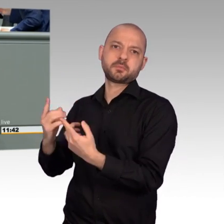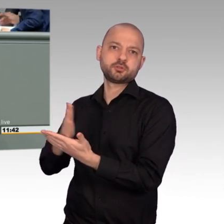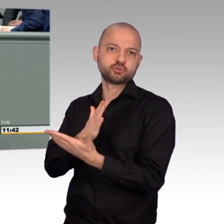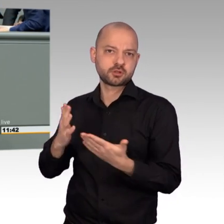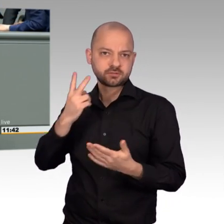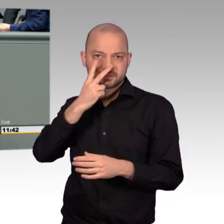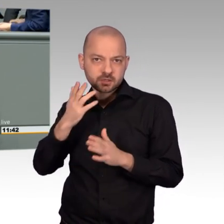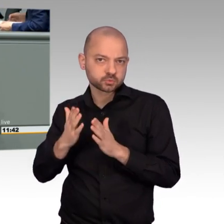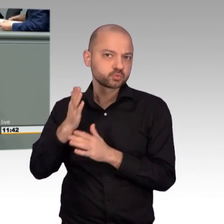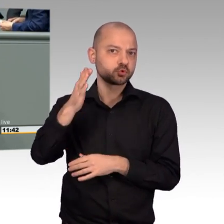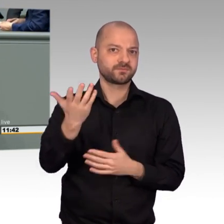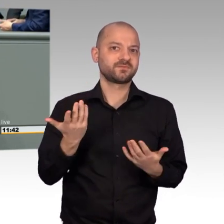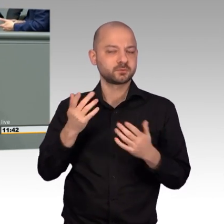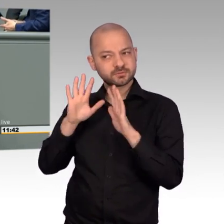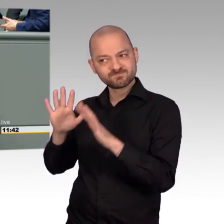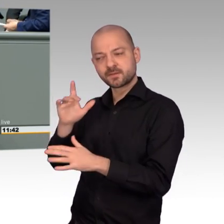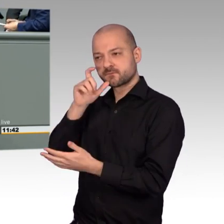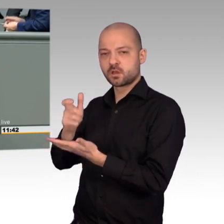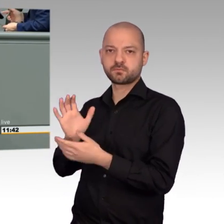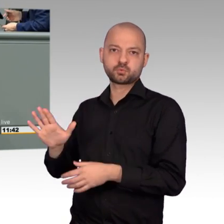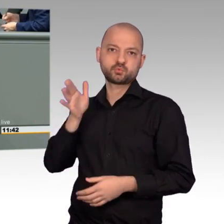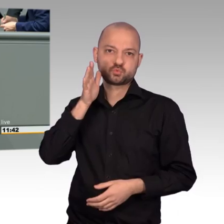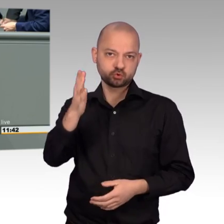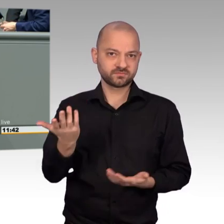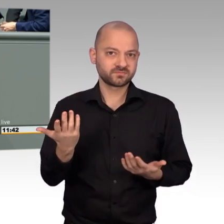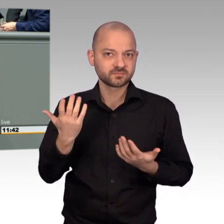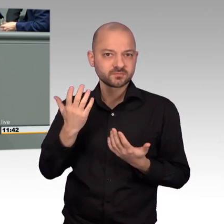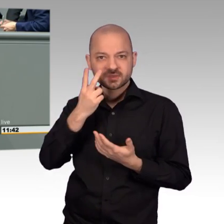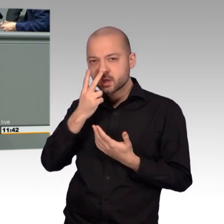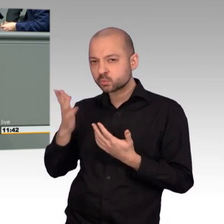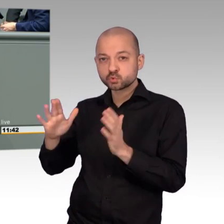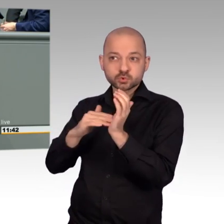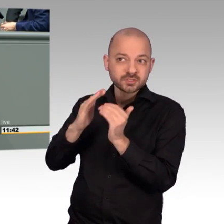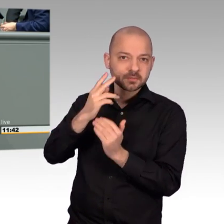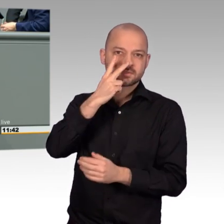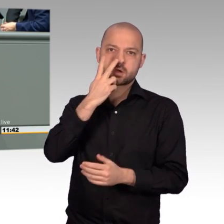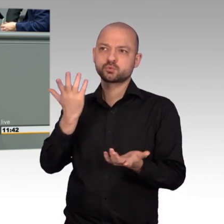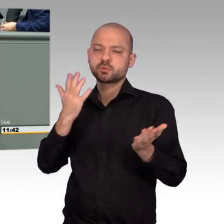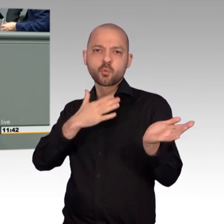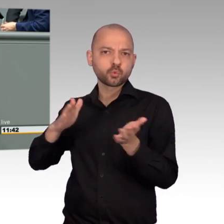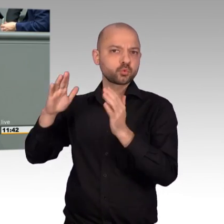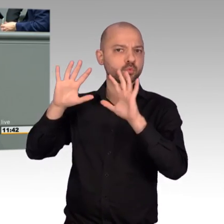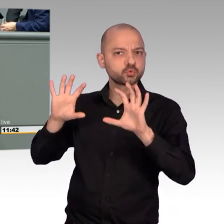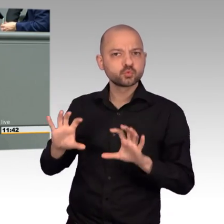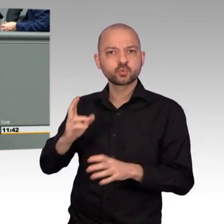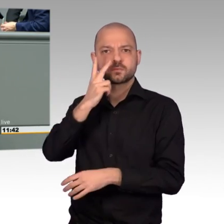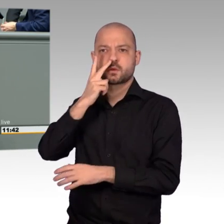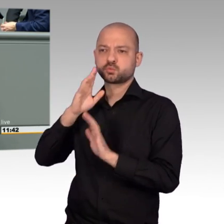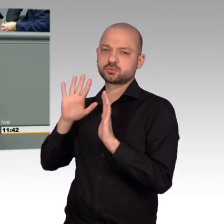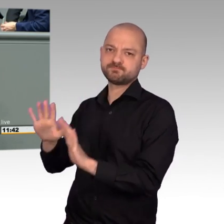Syrer, am Ende des Tages müssen die Menschen selbst Verantwortung für ihre Zukunft übernehmen und entscheiden, in welcher Ordnung und in